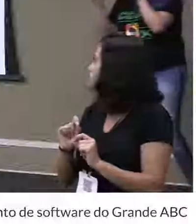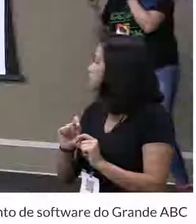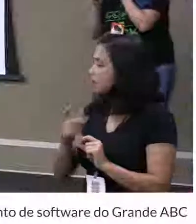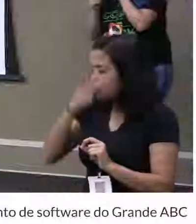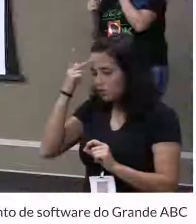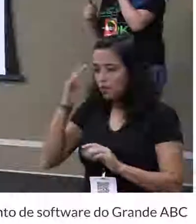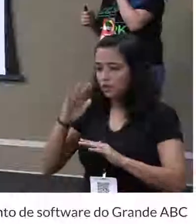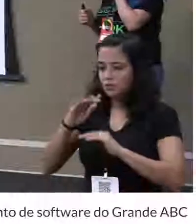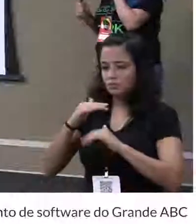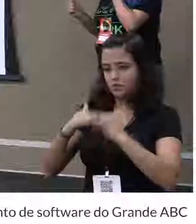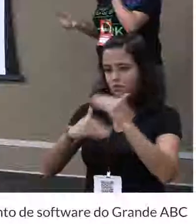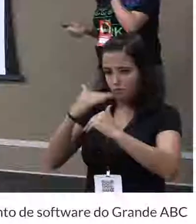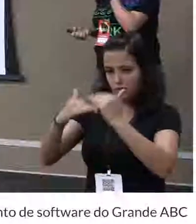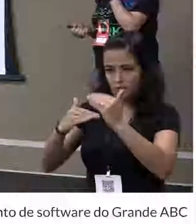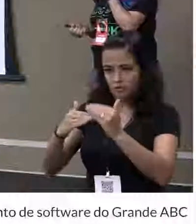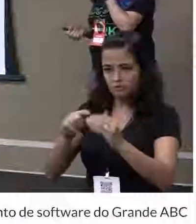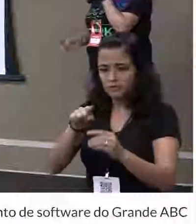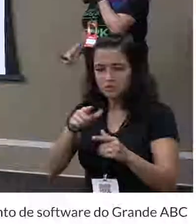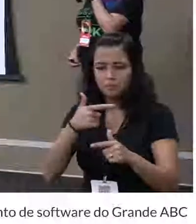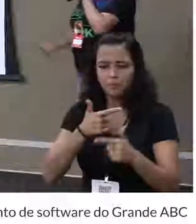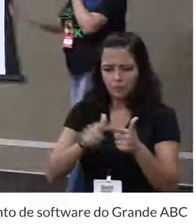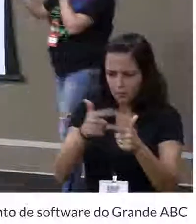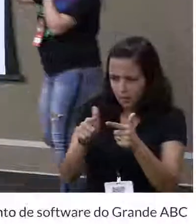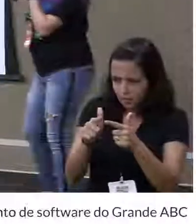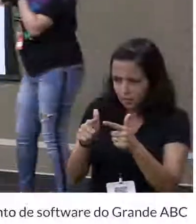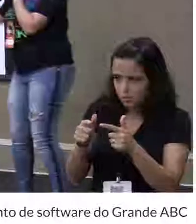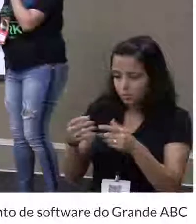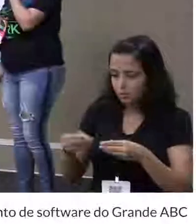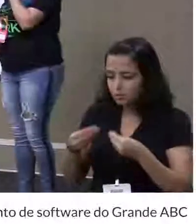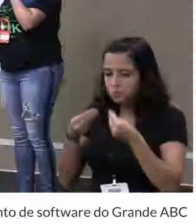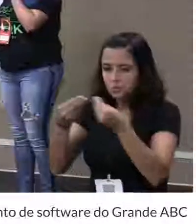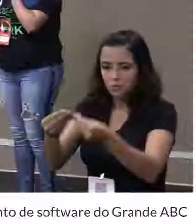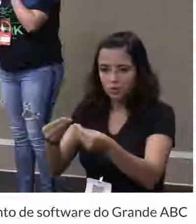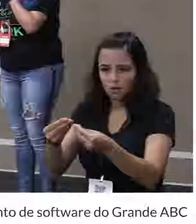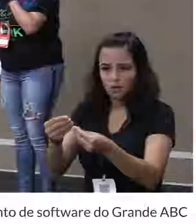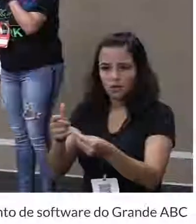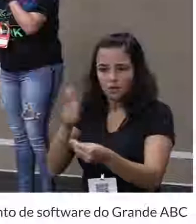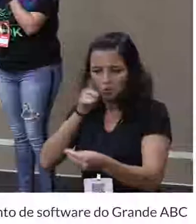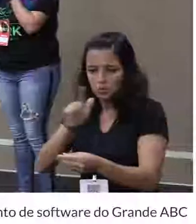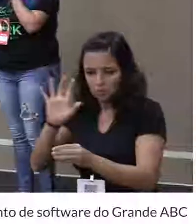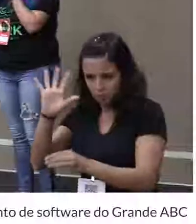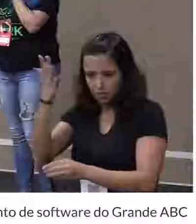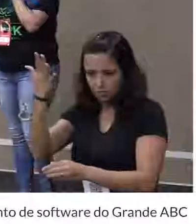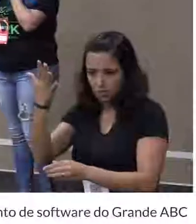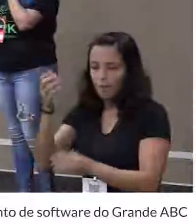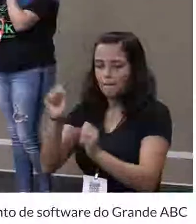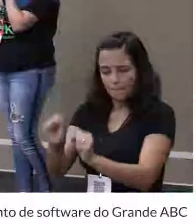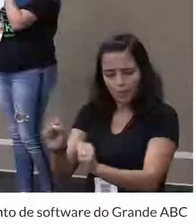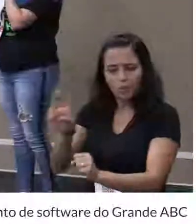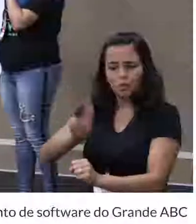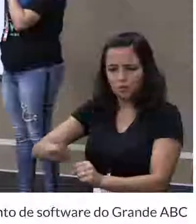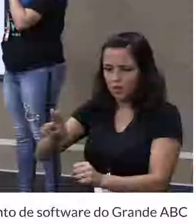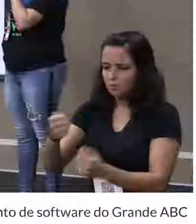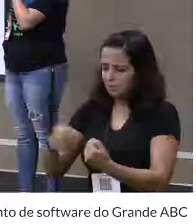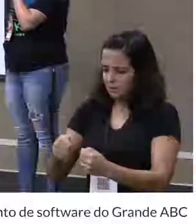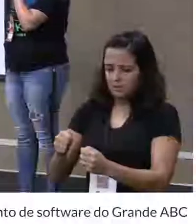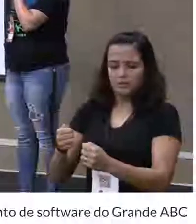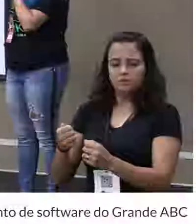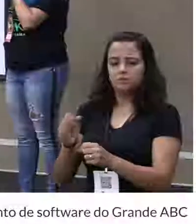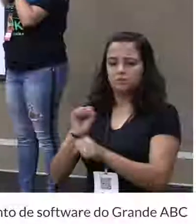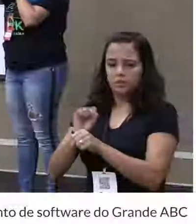desenvolvedores e gente fala assim, olha, você está com esse problema aqui? Então, toma. Resolve aí seu problema. Pode usar. Não precisa esperar a gente